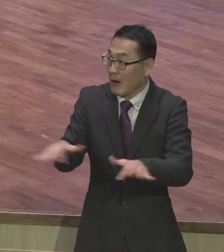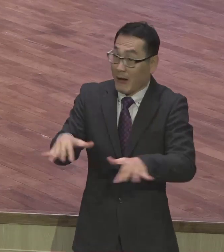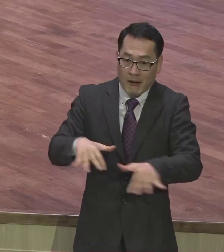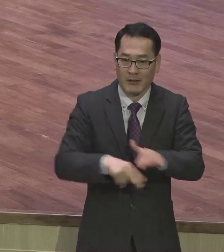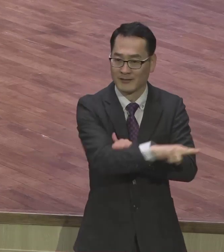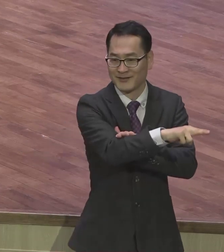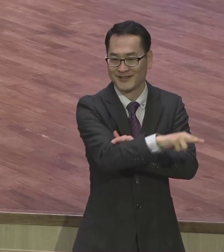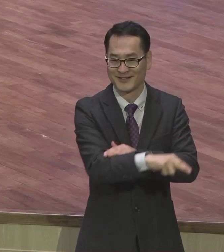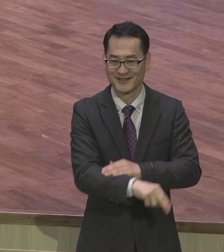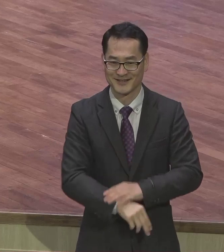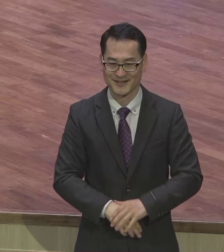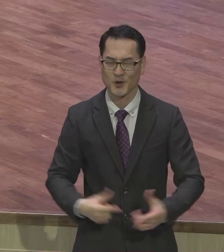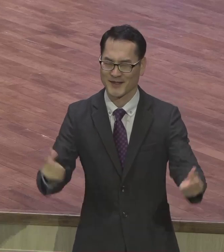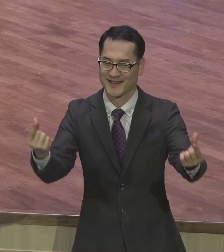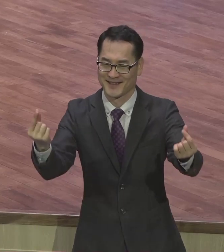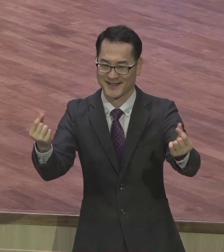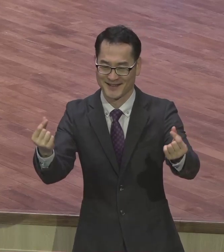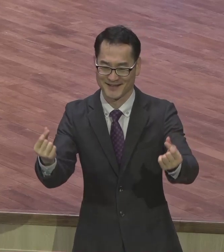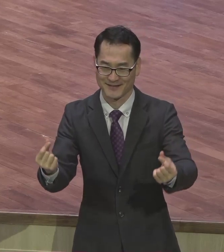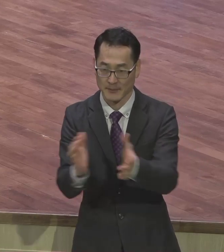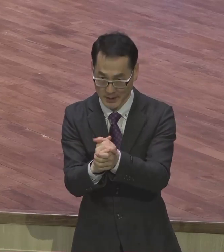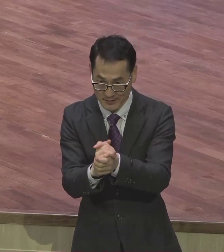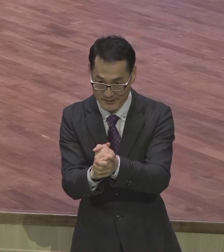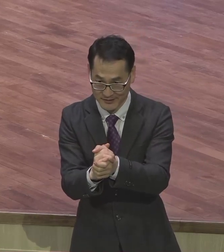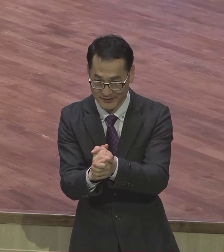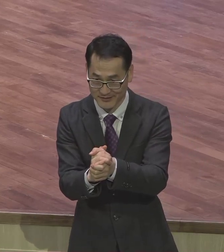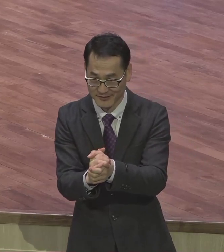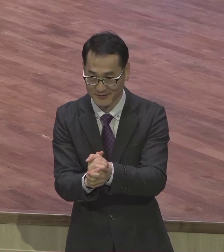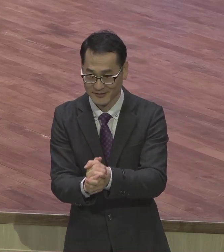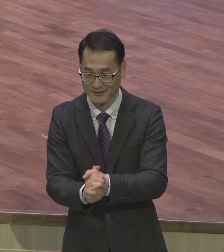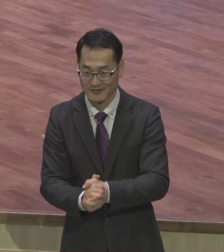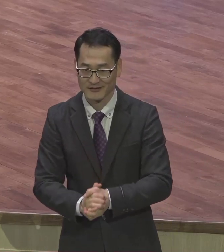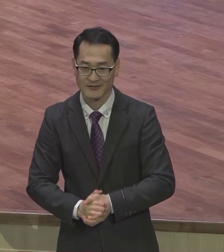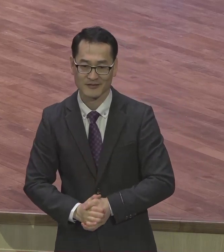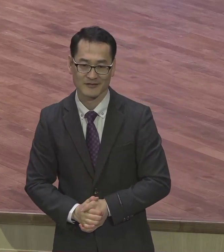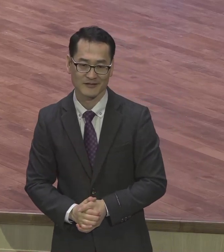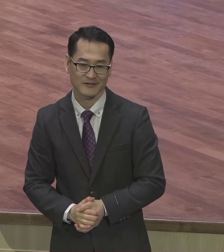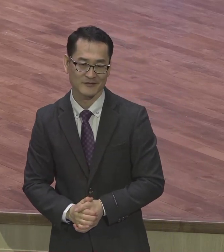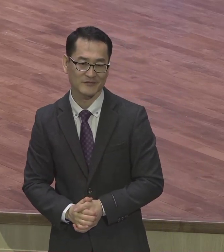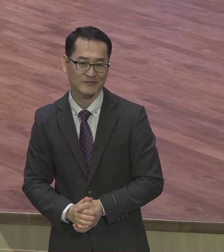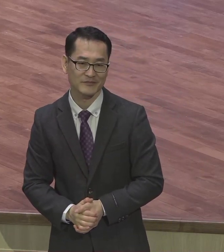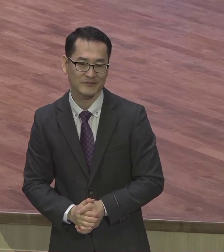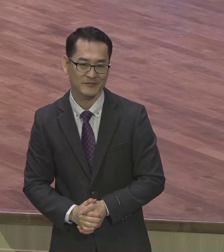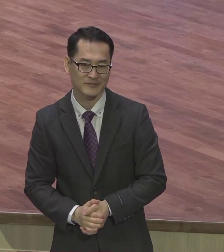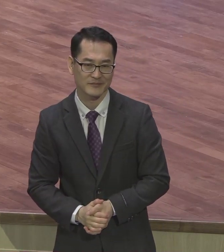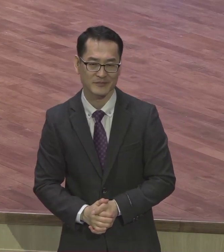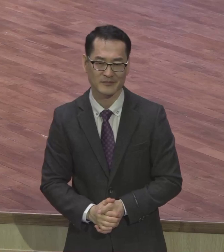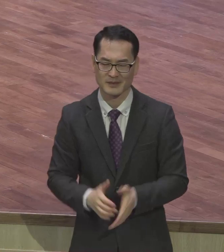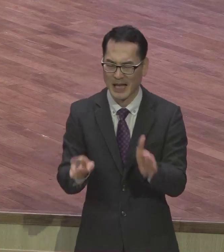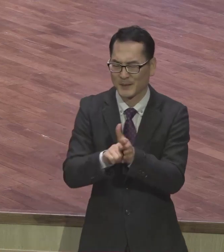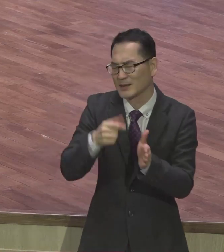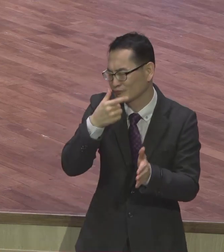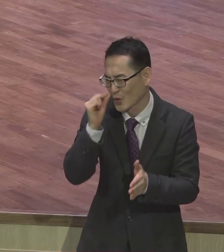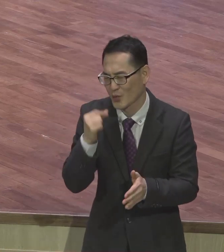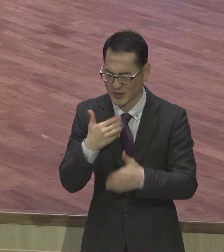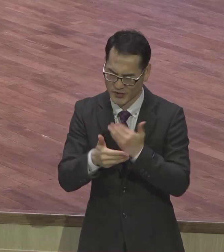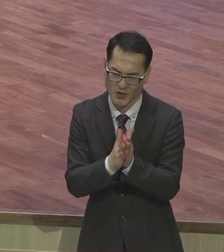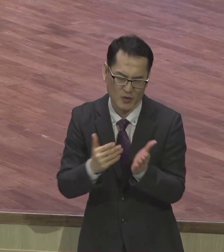아멘 그 정도가 권세상했다는 것 안녕하세요 because 난 기도도 안하고 나는 성격도 모르고 나는 무시가